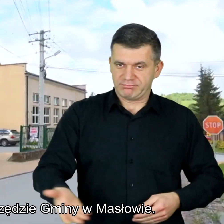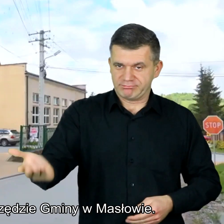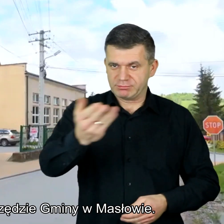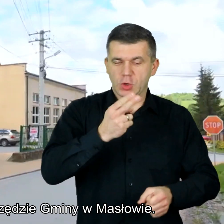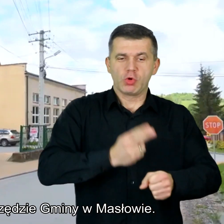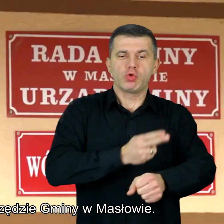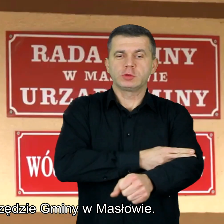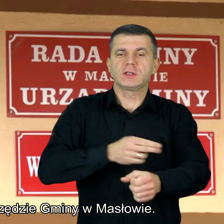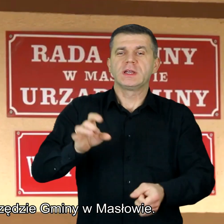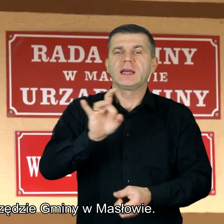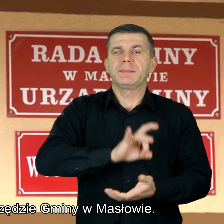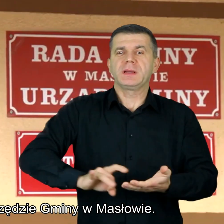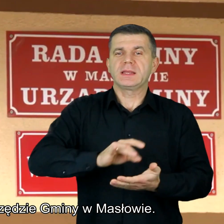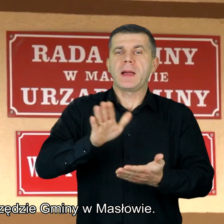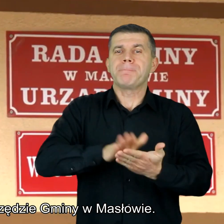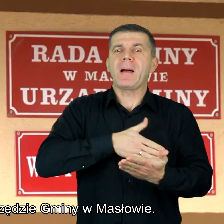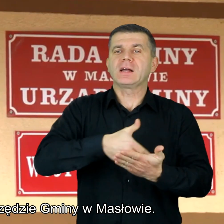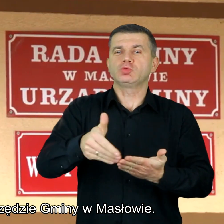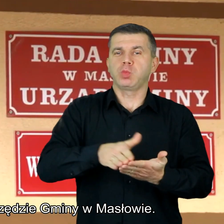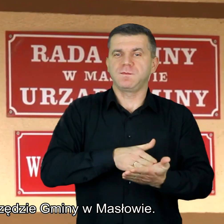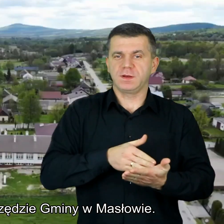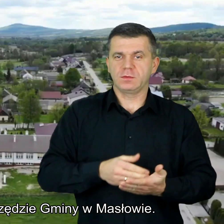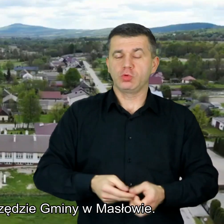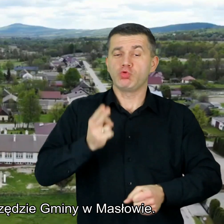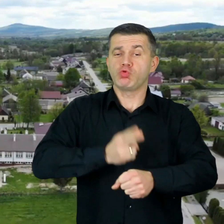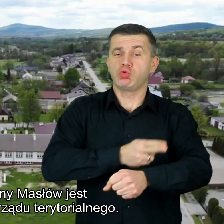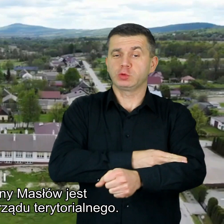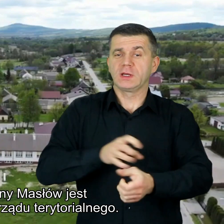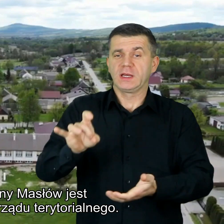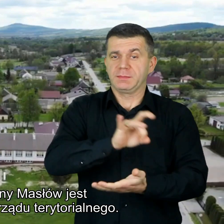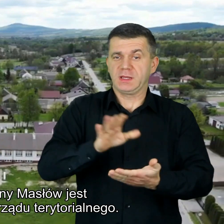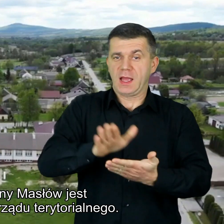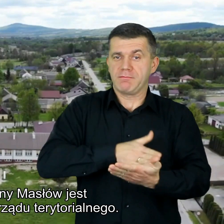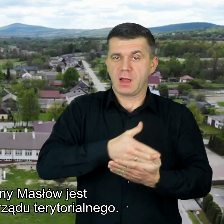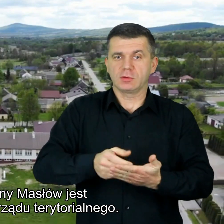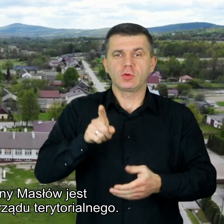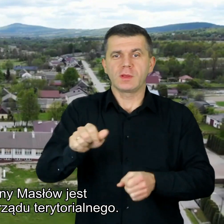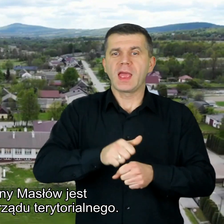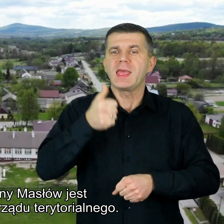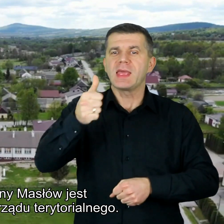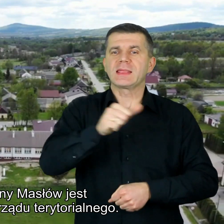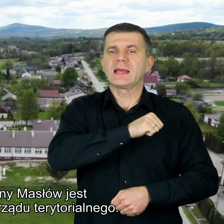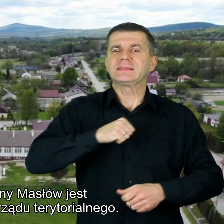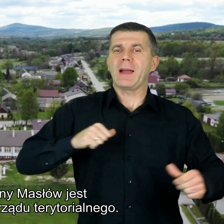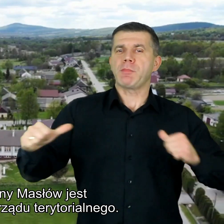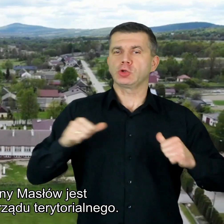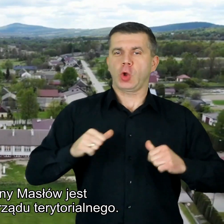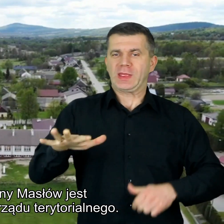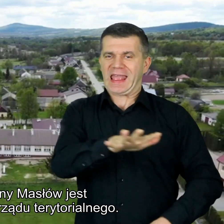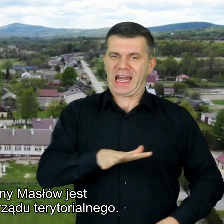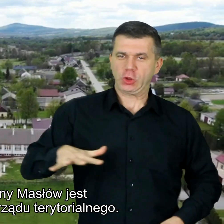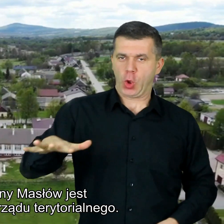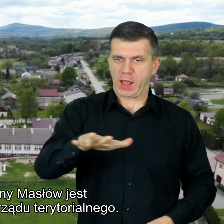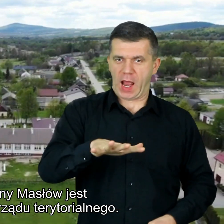Urzędzie Gminy w Masłowie Urząd Gminy Masłów jest jednostką samorządu terytorialnego